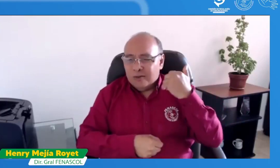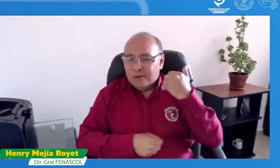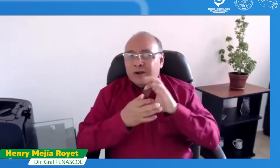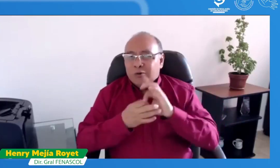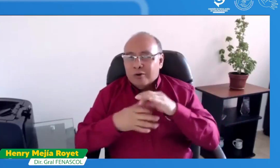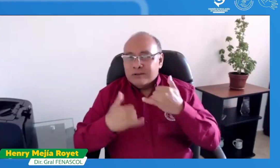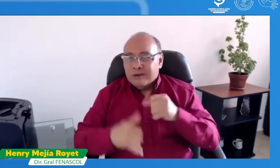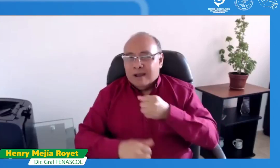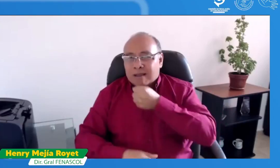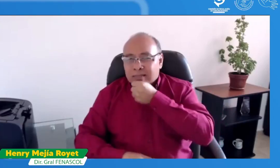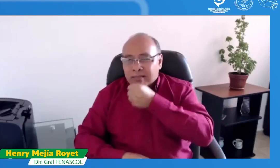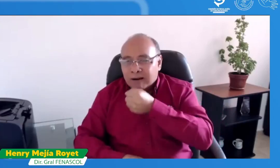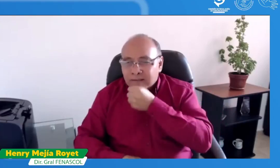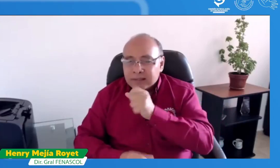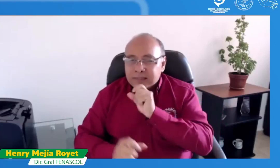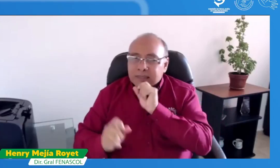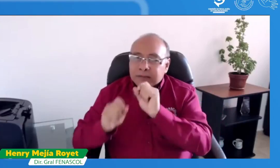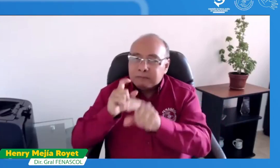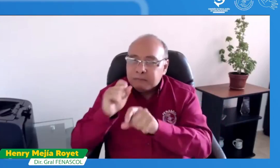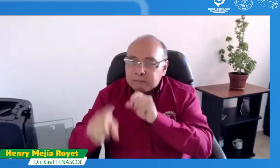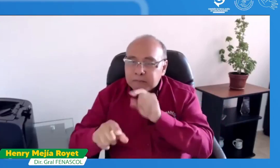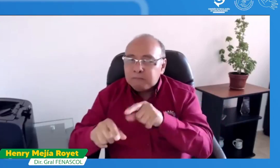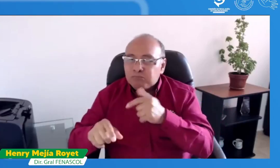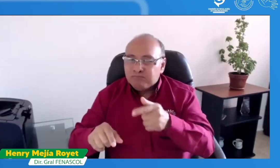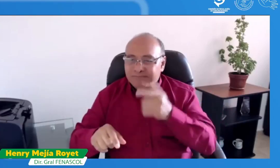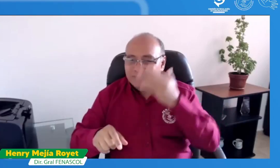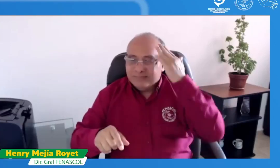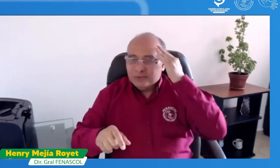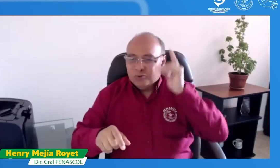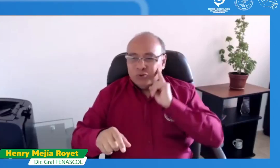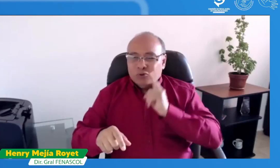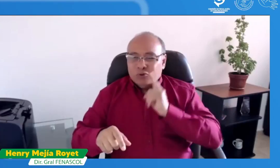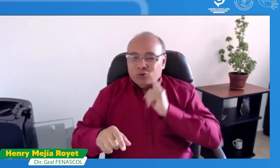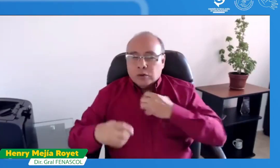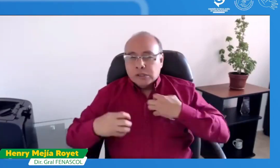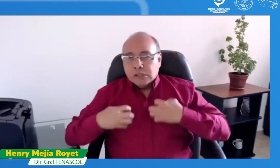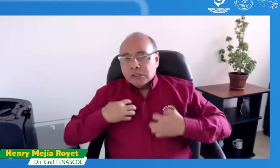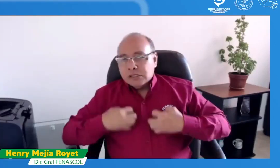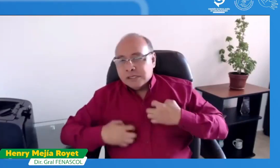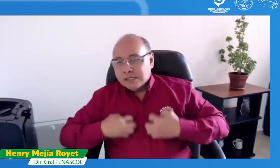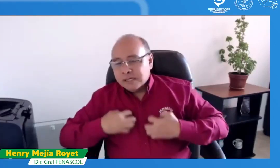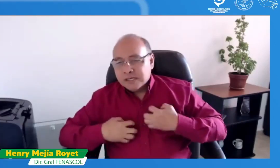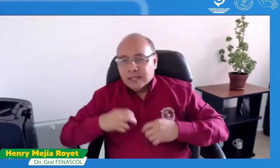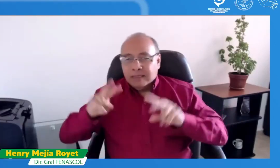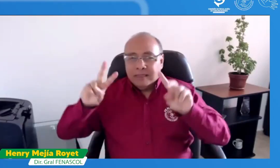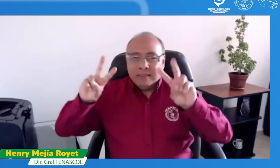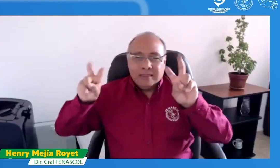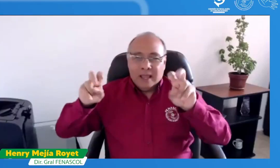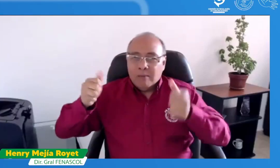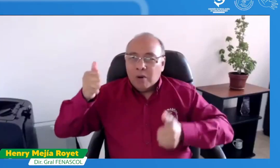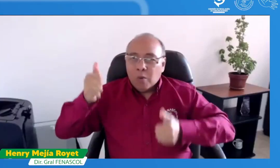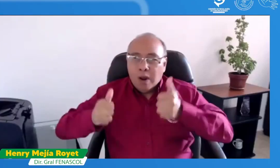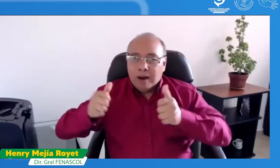en julio del año pasado, FENASCOL estuvo en compañía de la CRC realizando